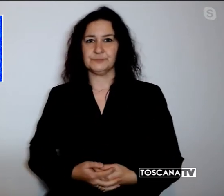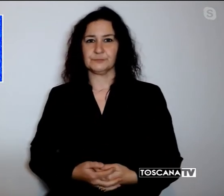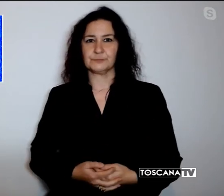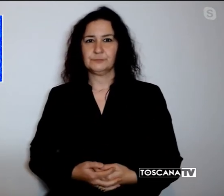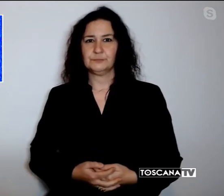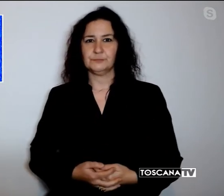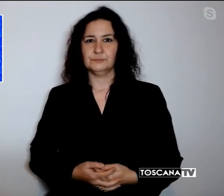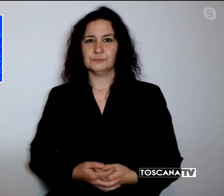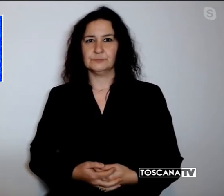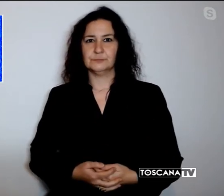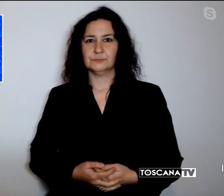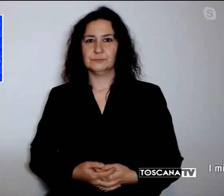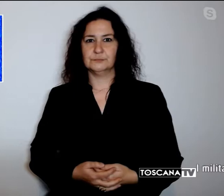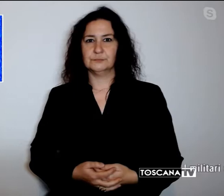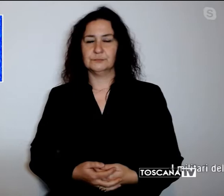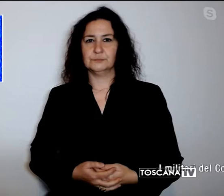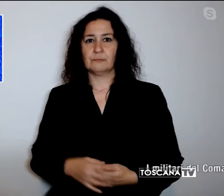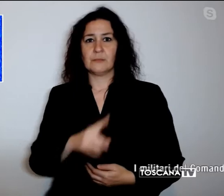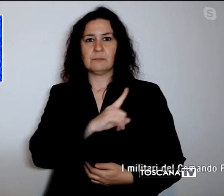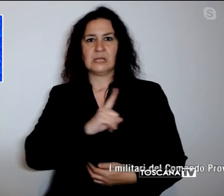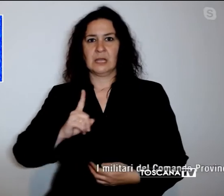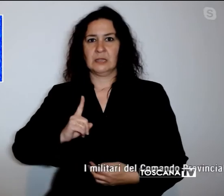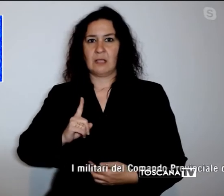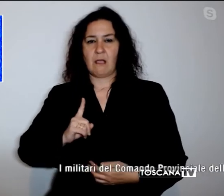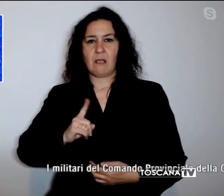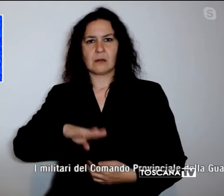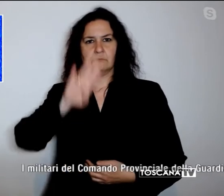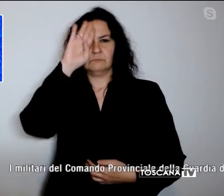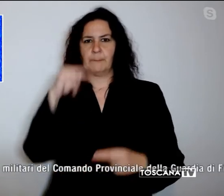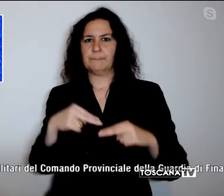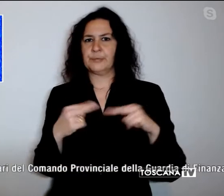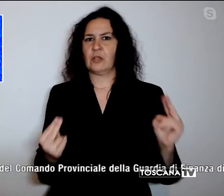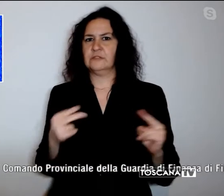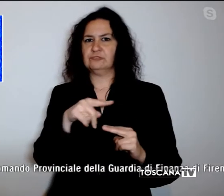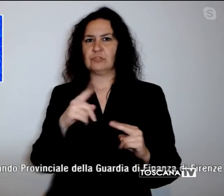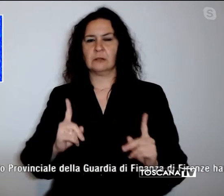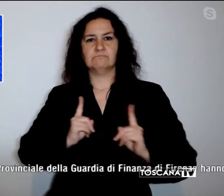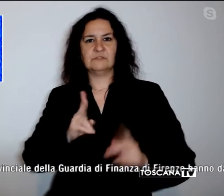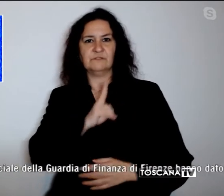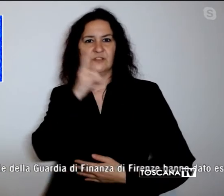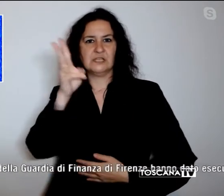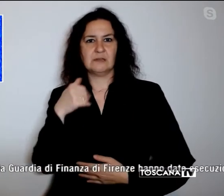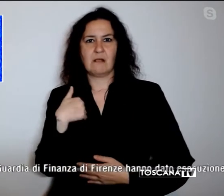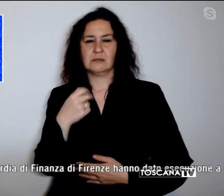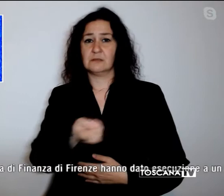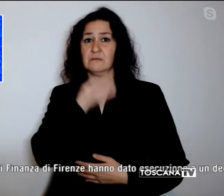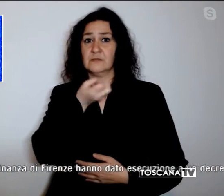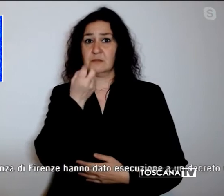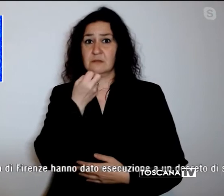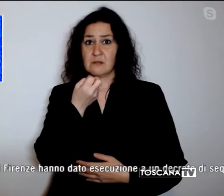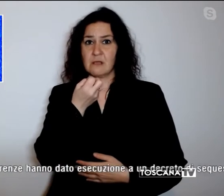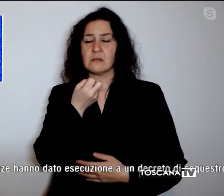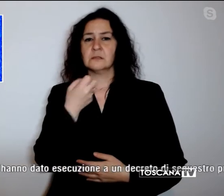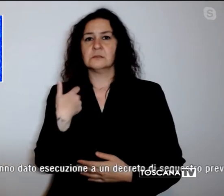I militari del Comando Provinciale della Guardia di Finanza di Firenze hanno dato esecuzione a un